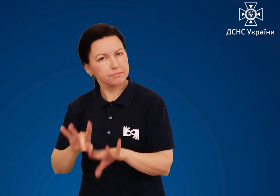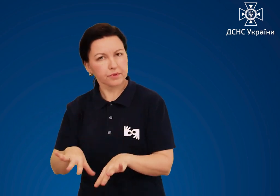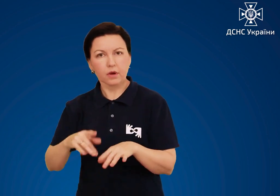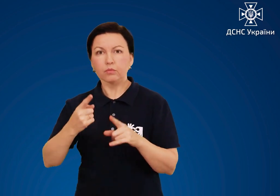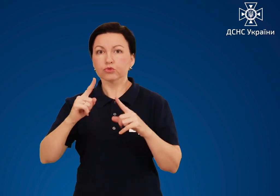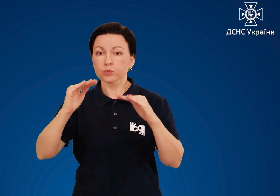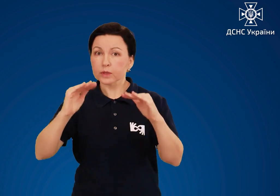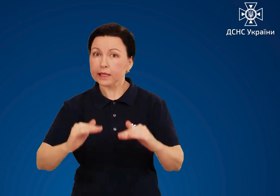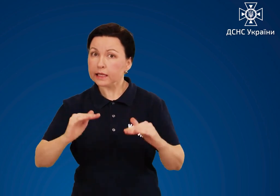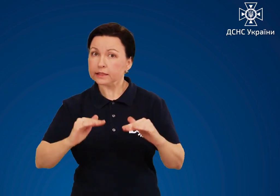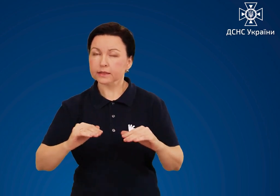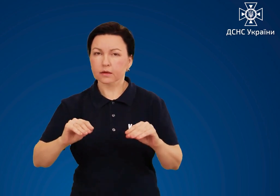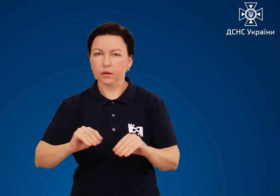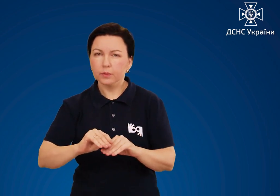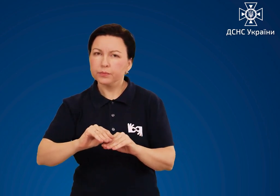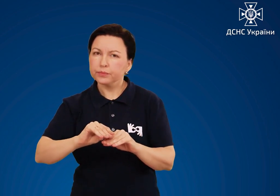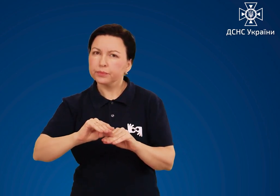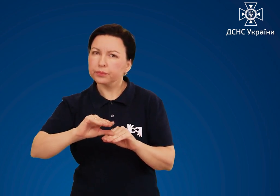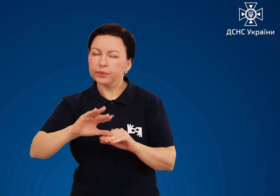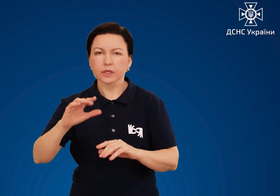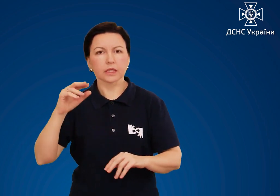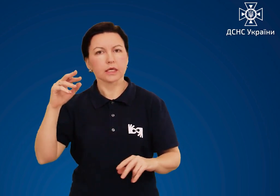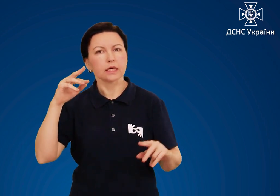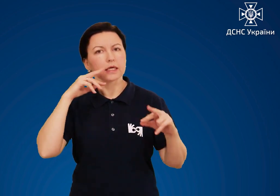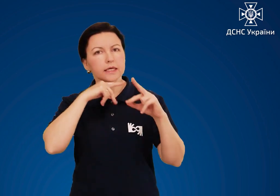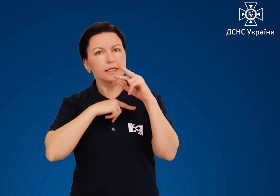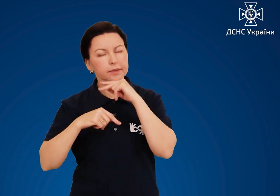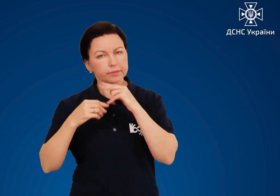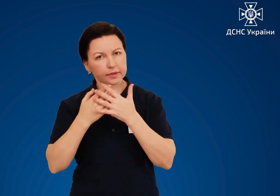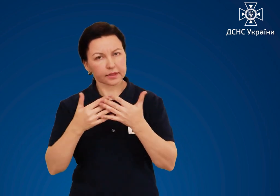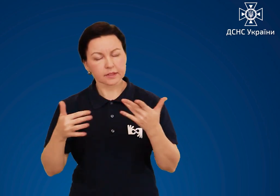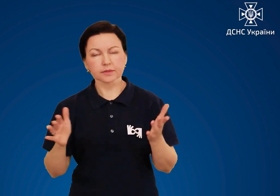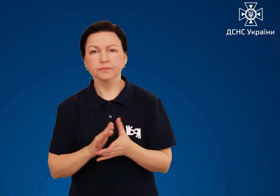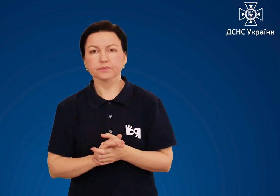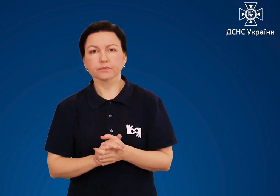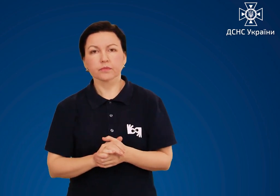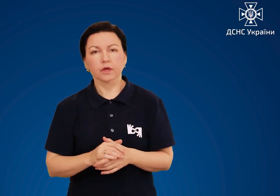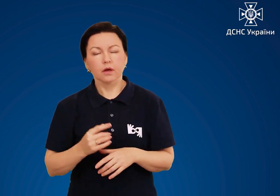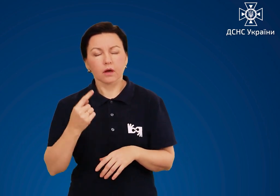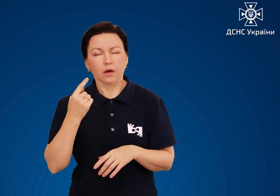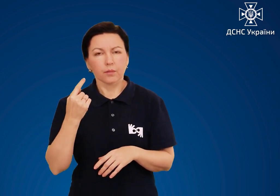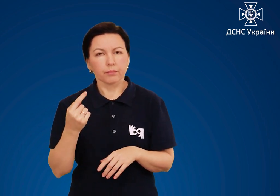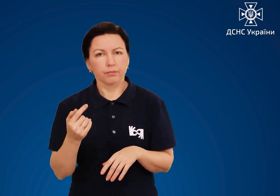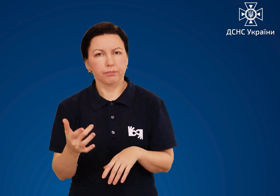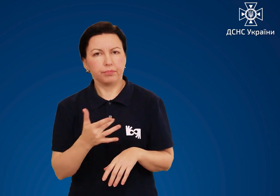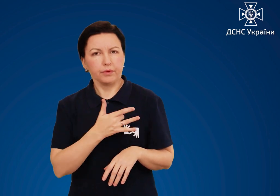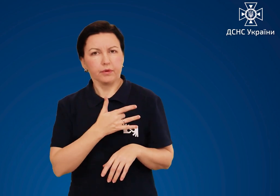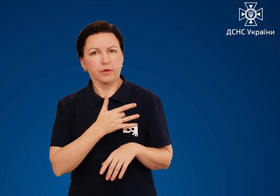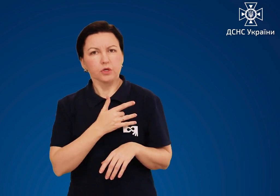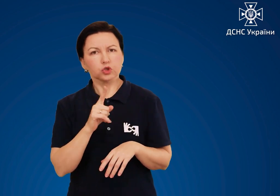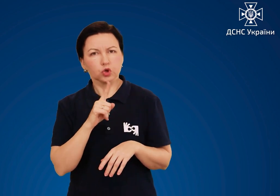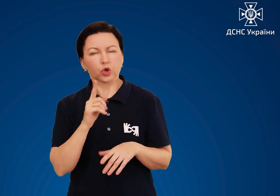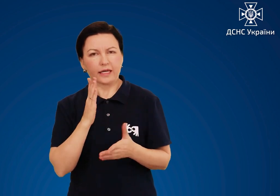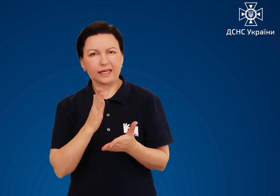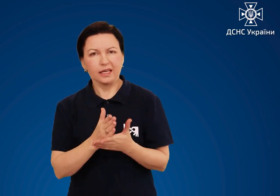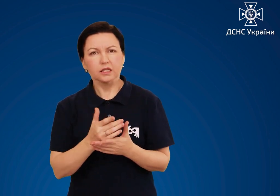НХР При підозрі на ураження НХР уникайте будь-яких фізичних